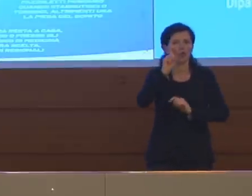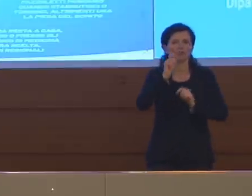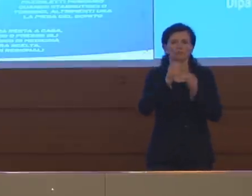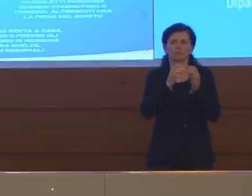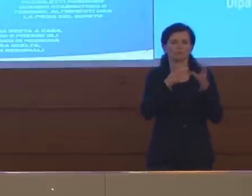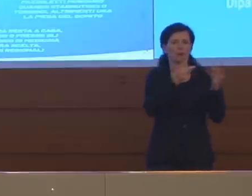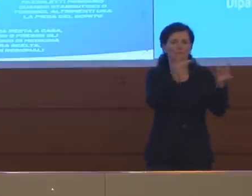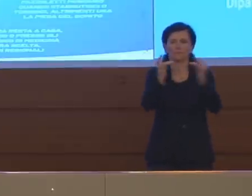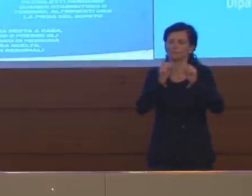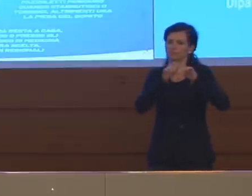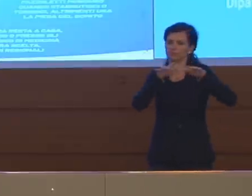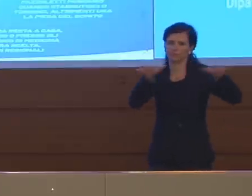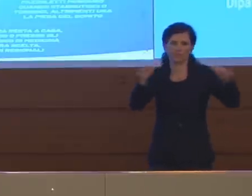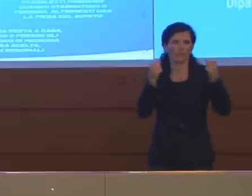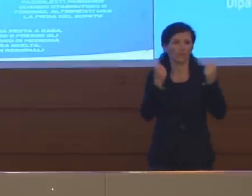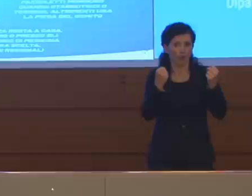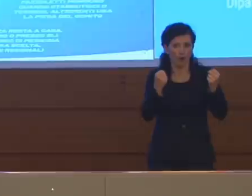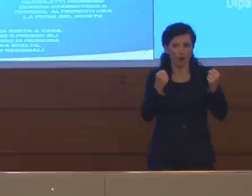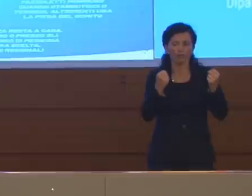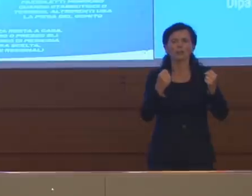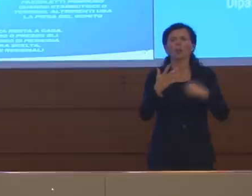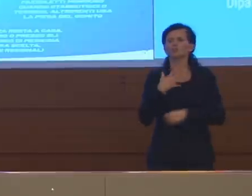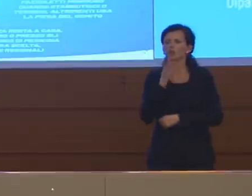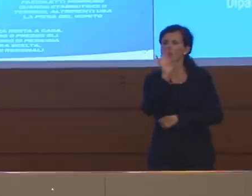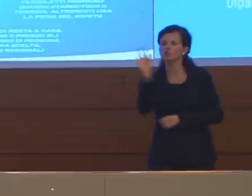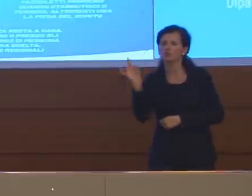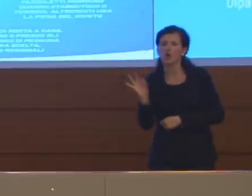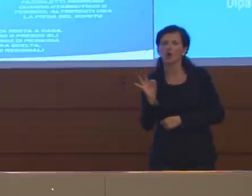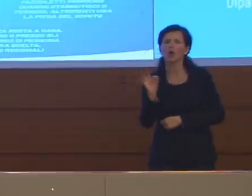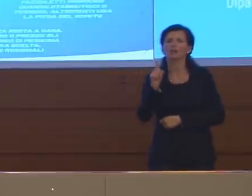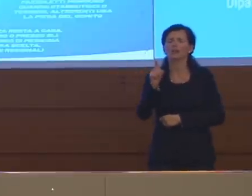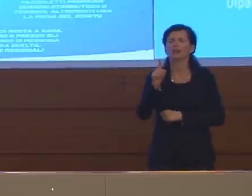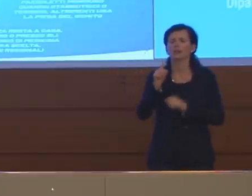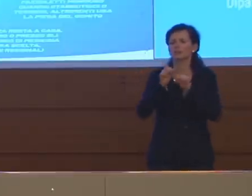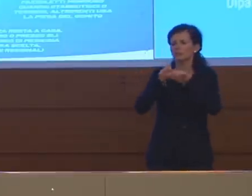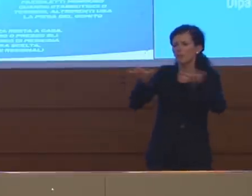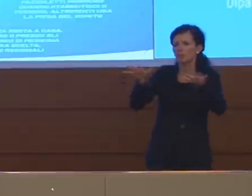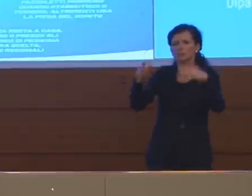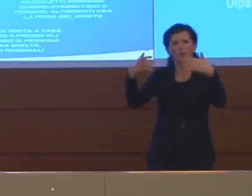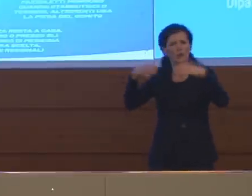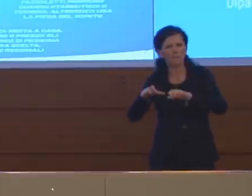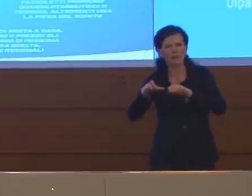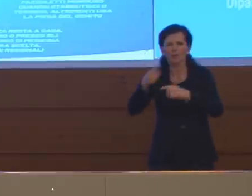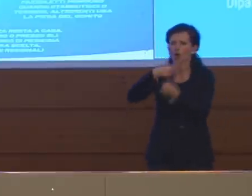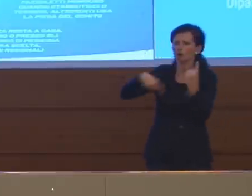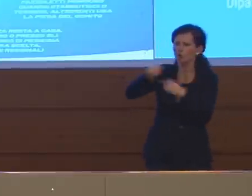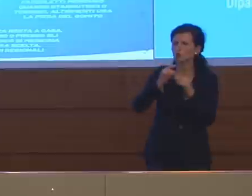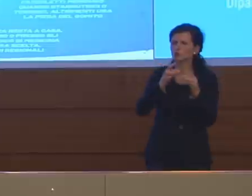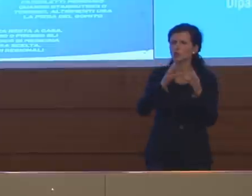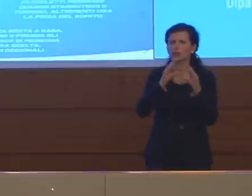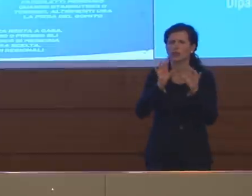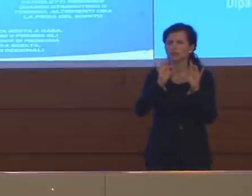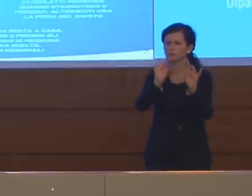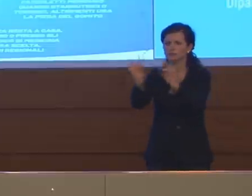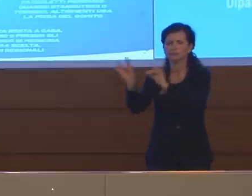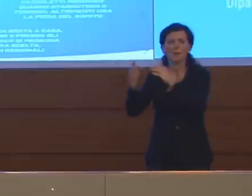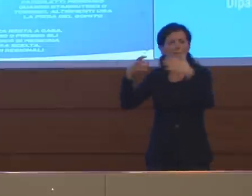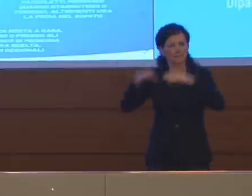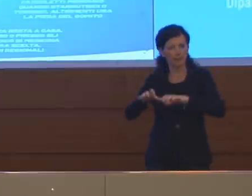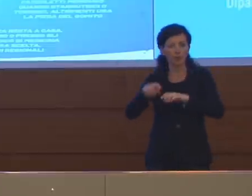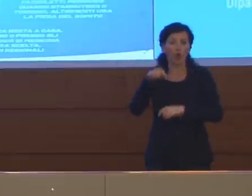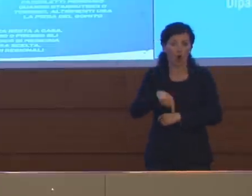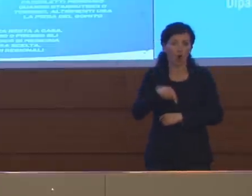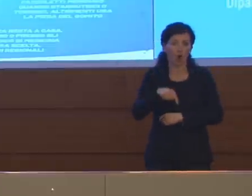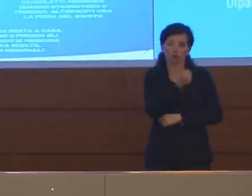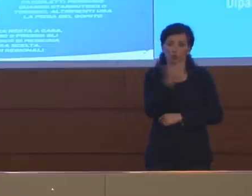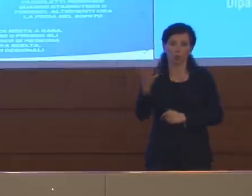decremento, nelle zone dove avevamo degli elementi delle diffusioni sporadiche o comunque a bassa circolazione, oggi hanno un numero di casi piuttosto